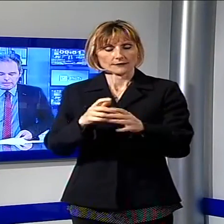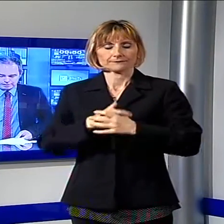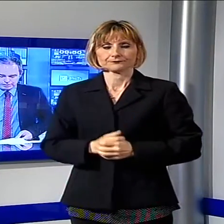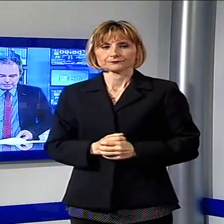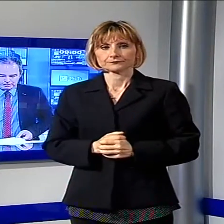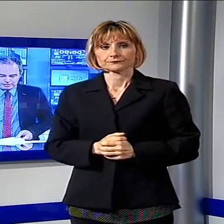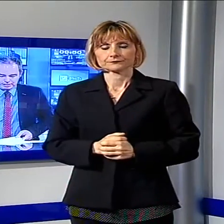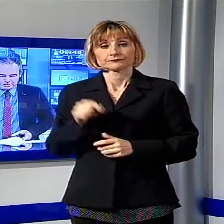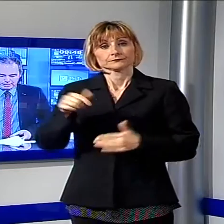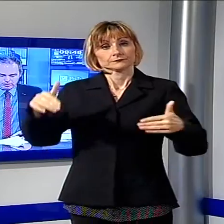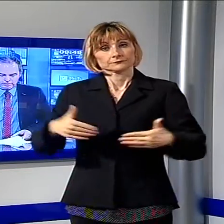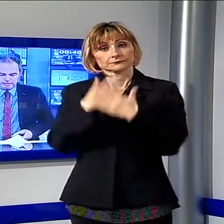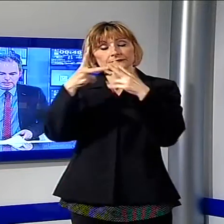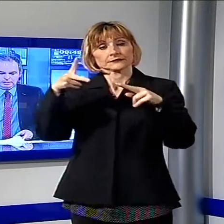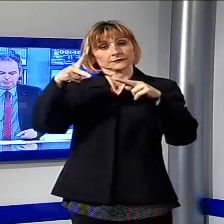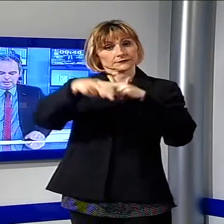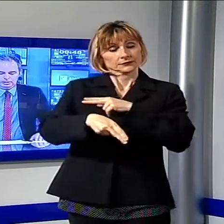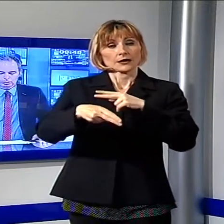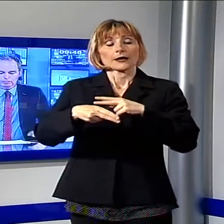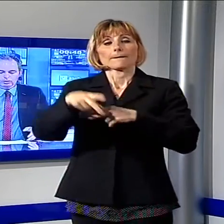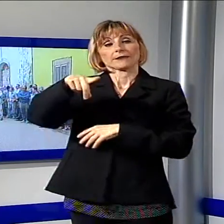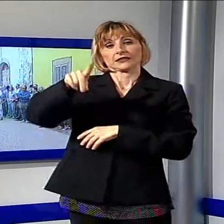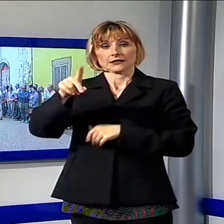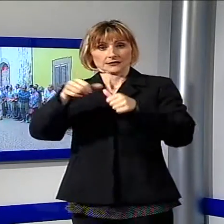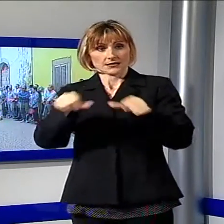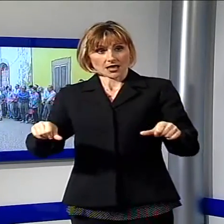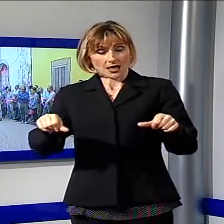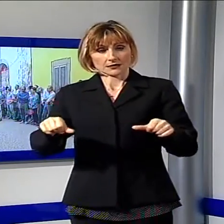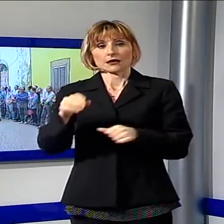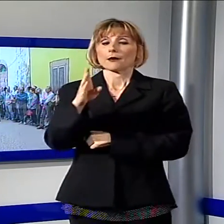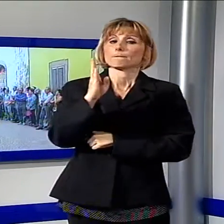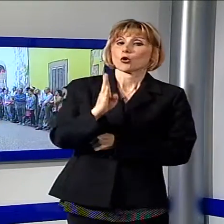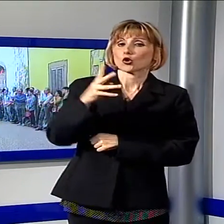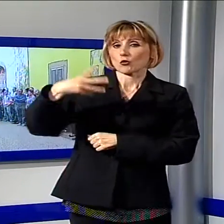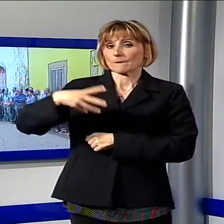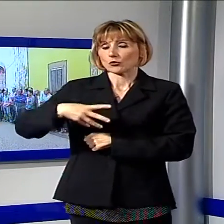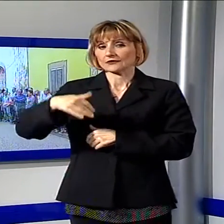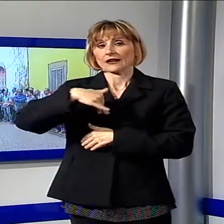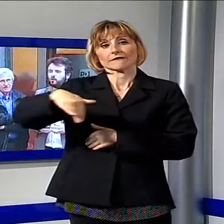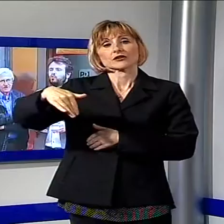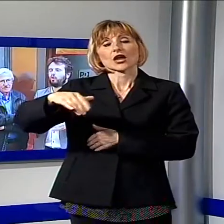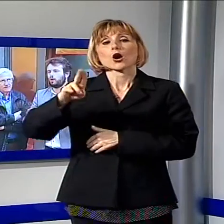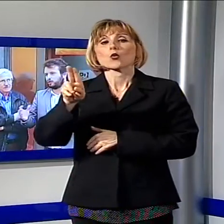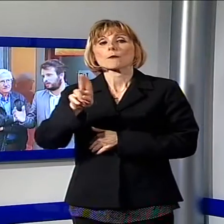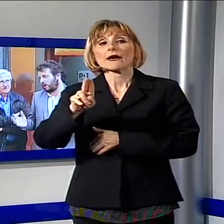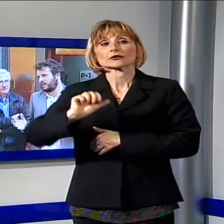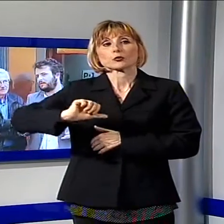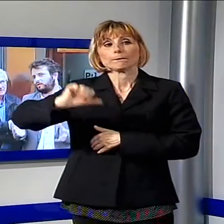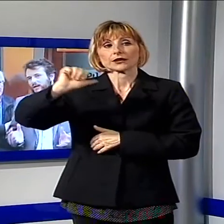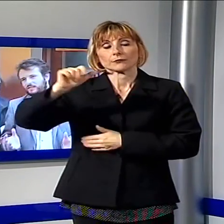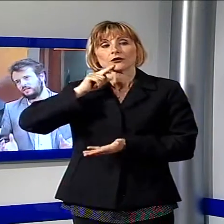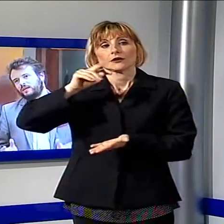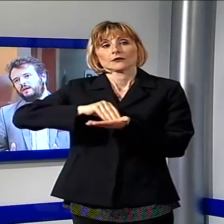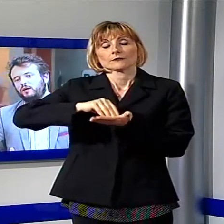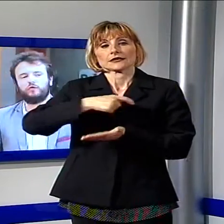Inaugurata questa mattina la rinnovata sede del Partito Democratico a Borgo Ammozzano in via Umberto I, erano presenti tra gli